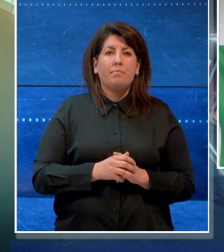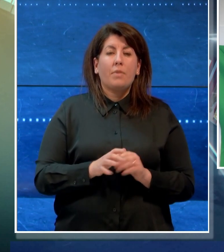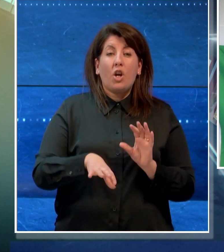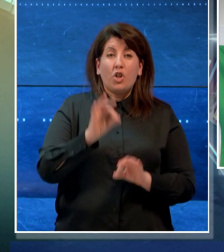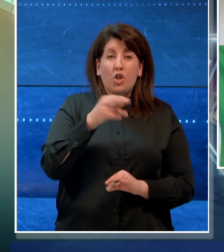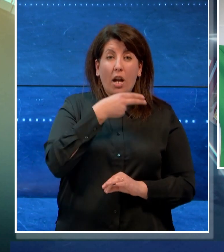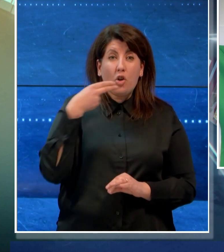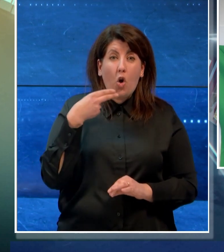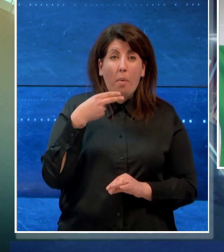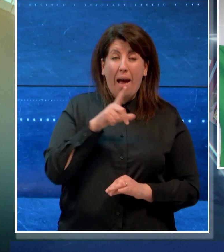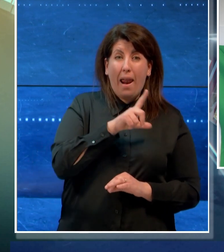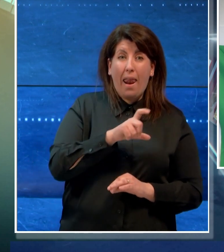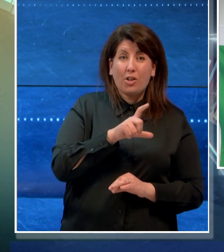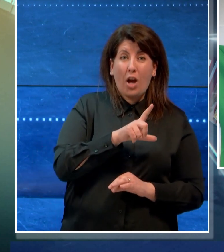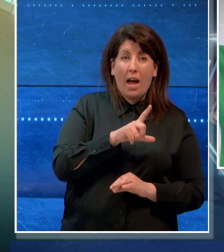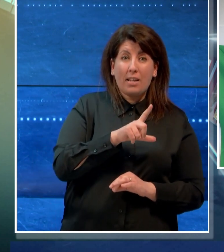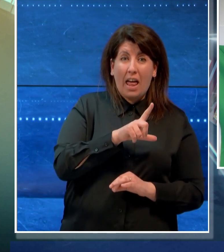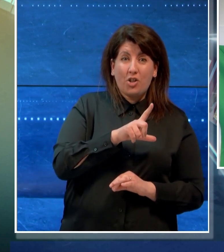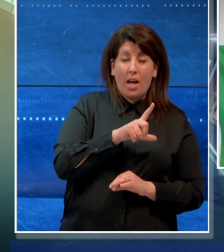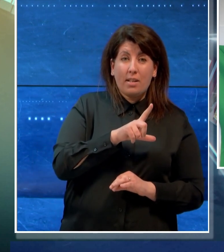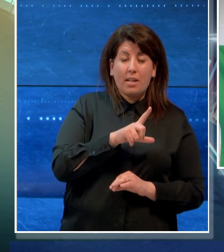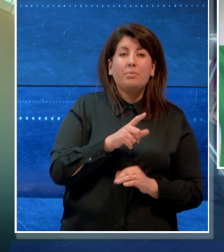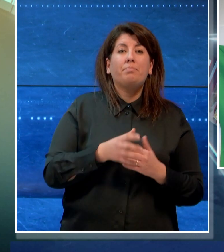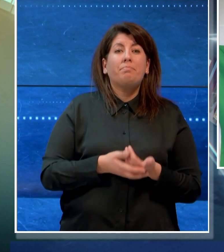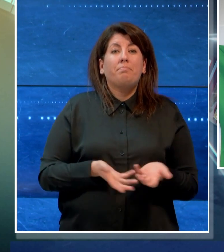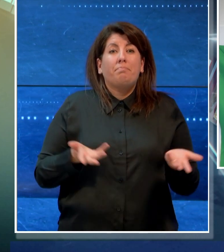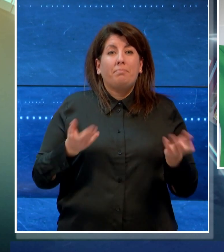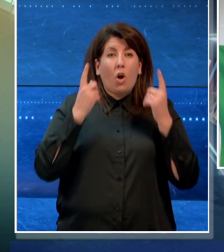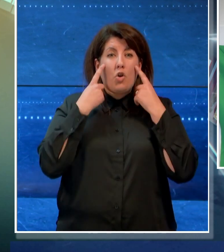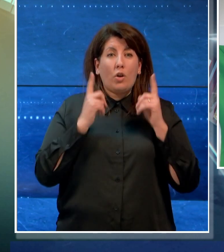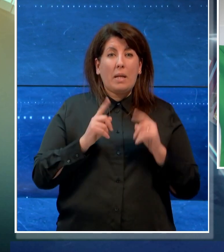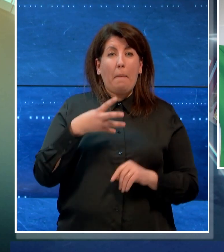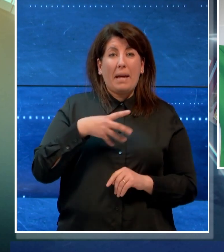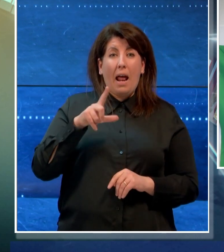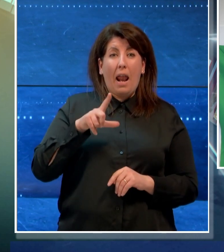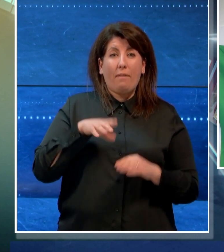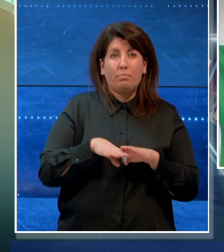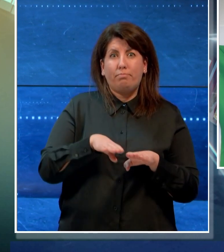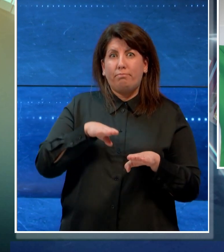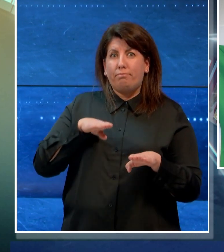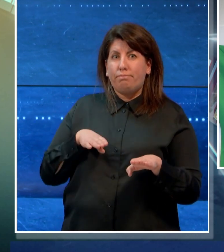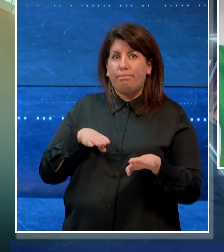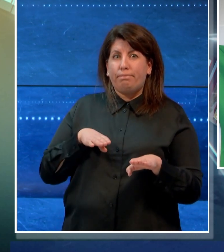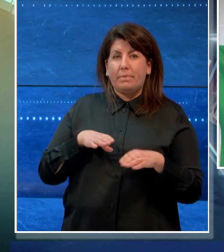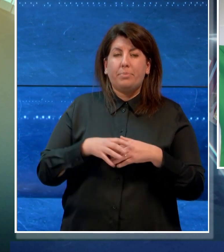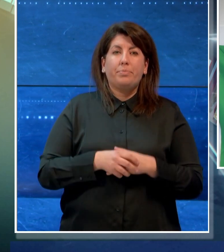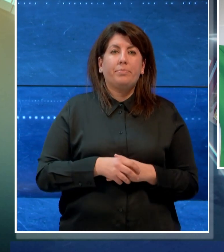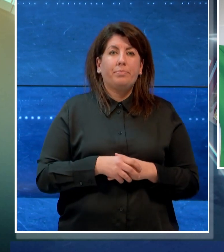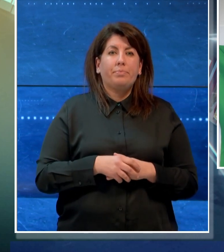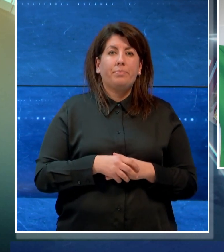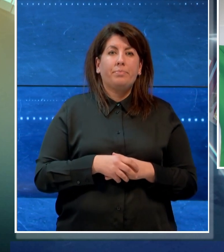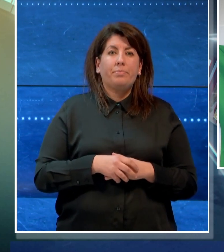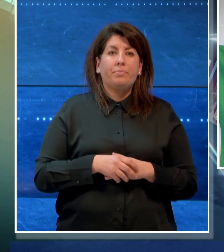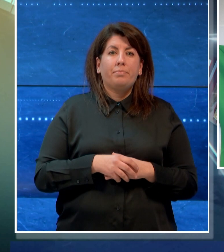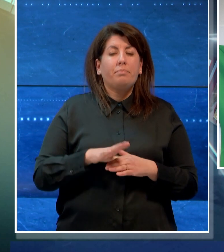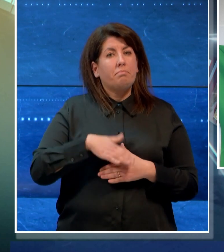lo step successivo sarà il passo indietro di Michele Laforgia, tutt'altro che scontato. Dall'altra parte